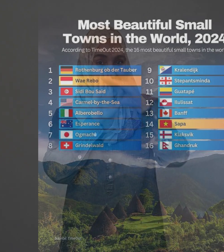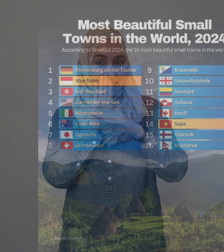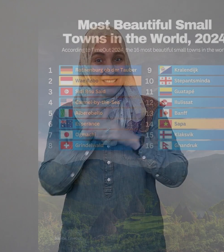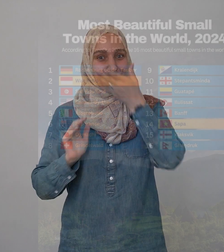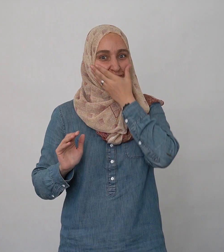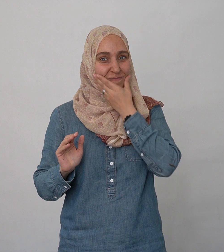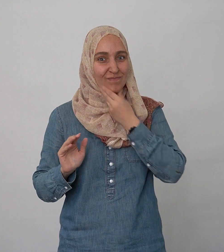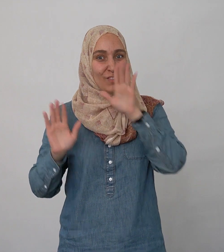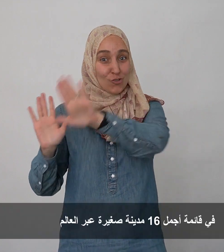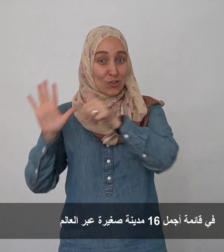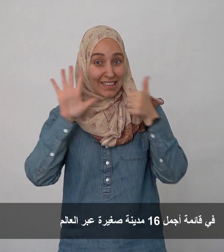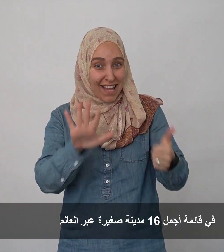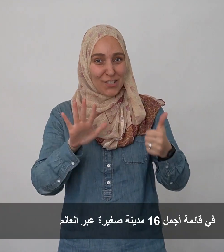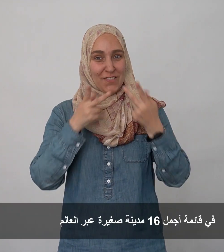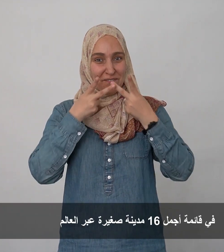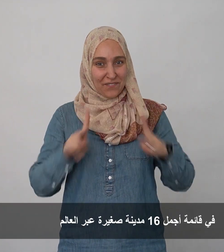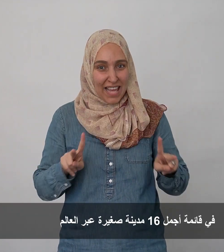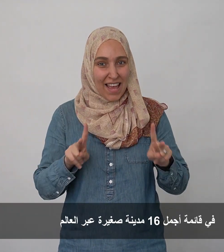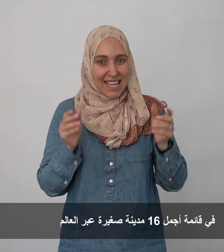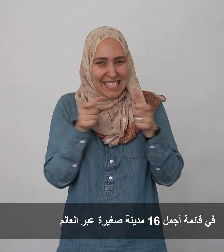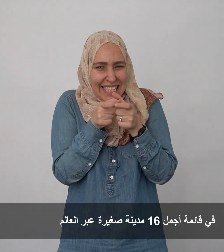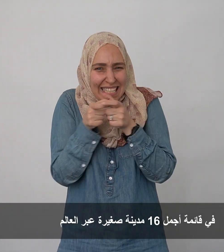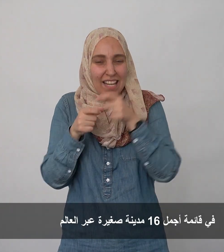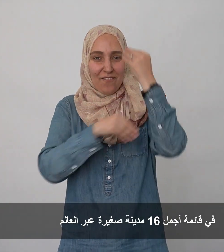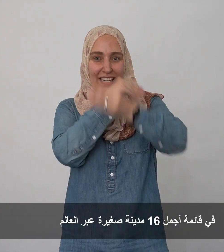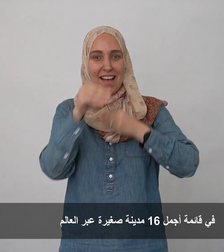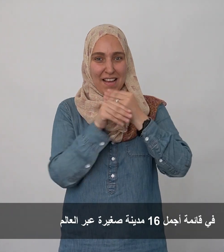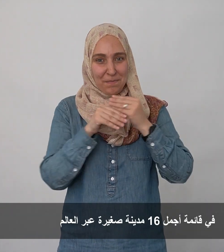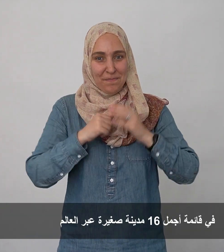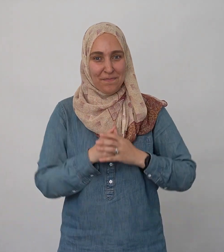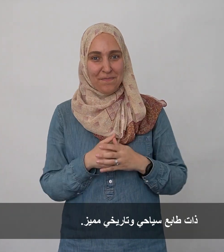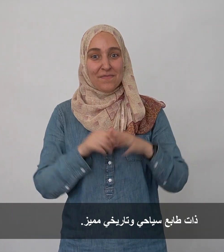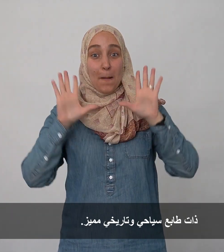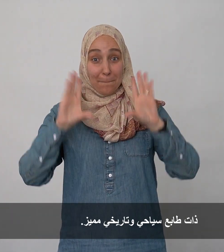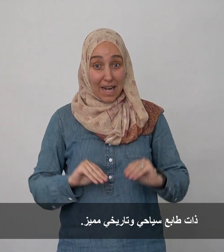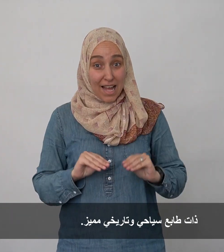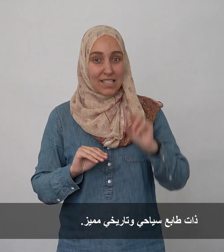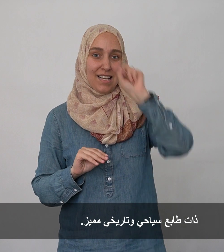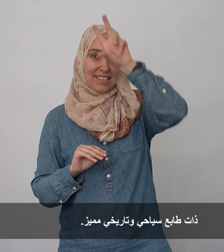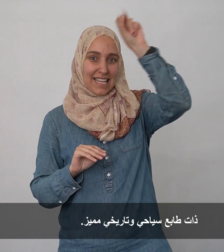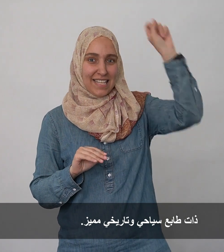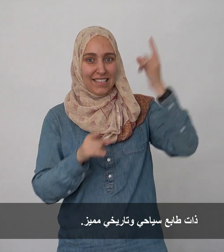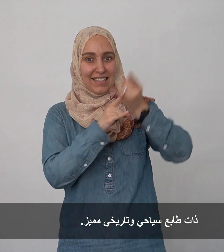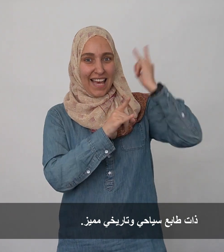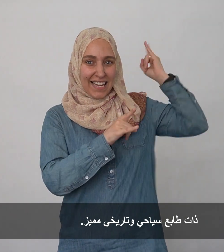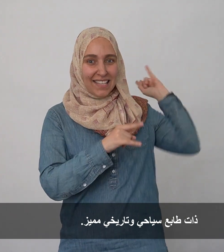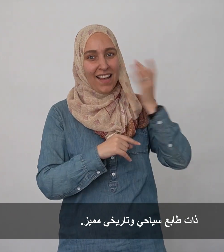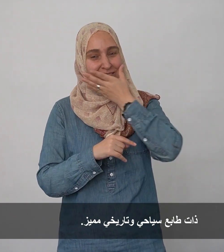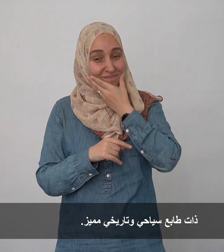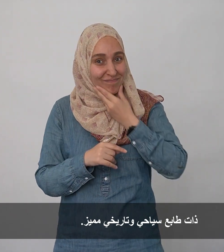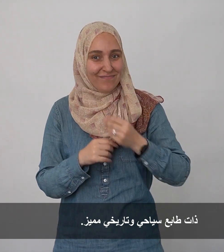في قائمة أجمل ستة عشر مدينة صغيرة عبر العالم ذات طابع سياحي وتاريخي مميز